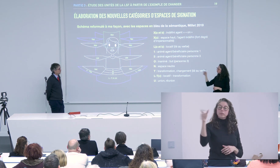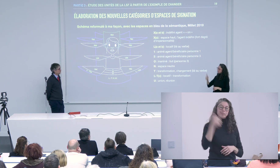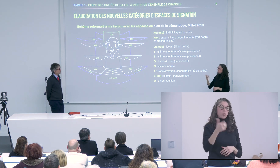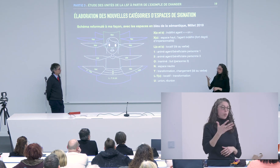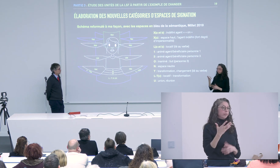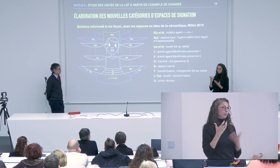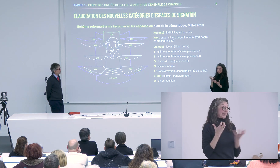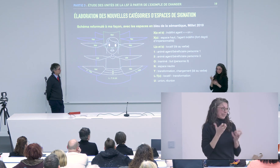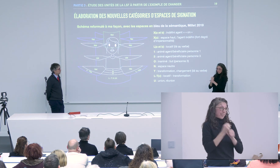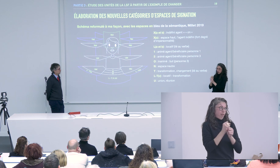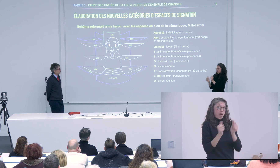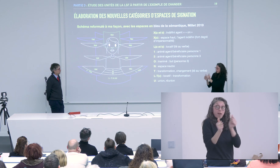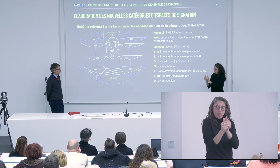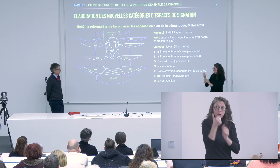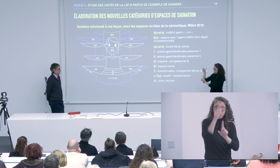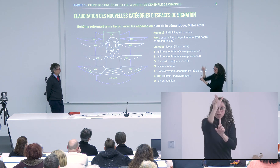c'était une première limite